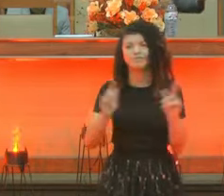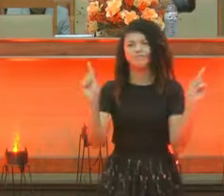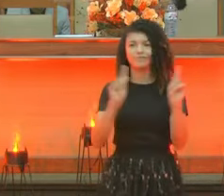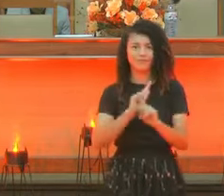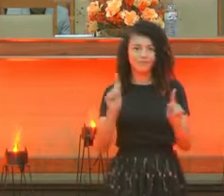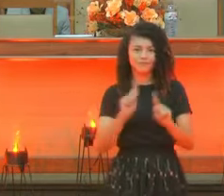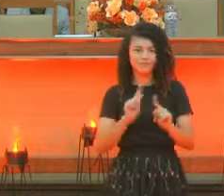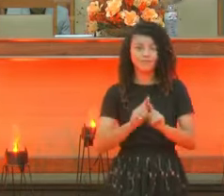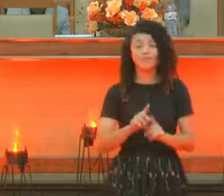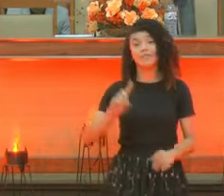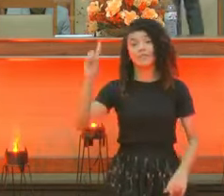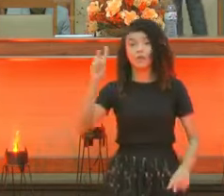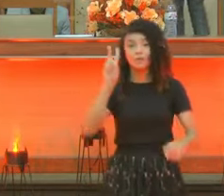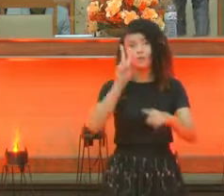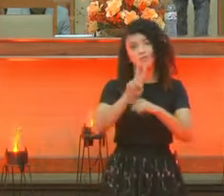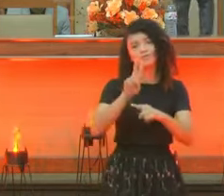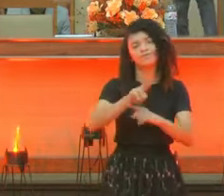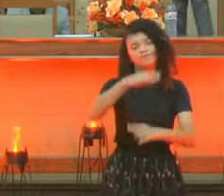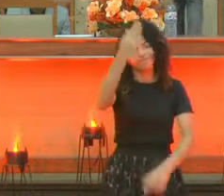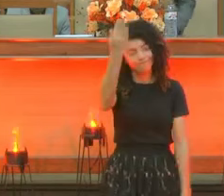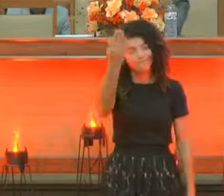Tem um Deus que cuida de você.